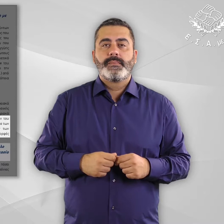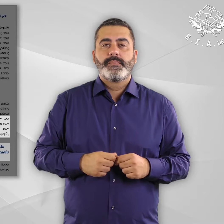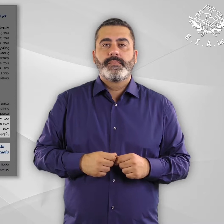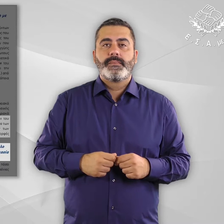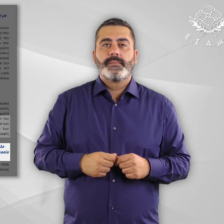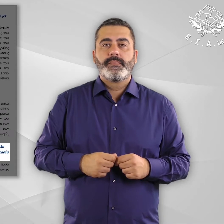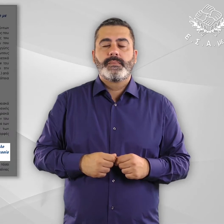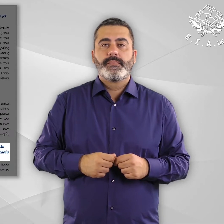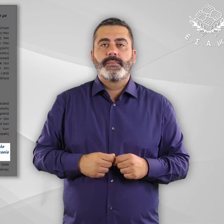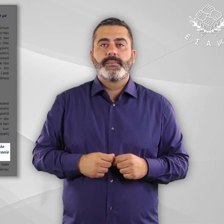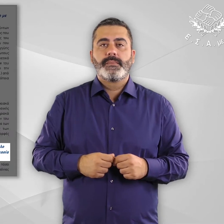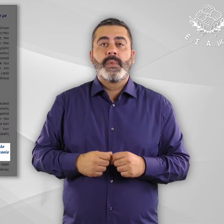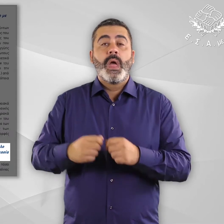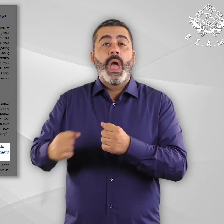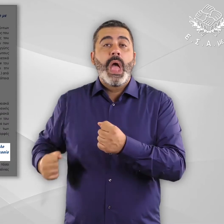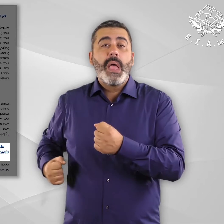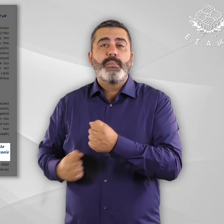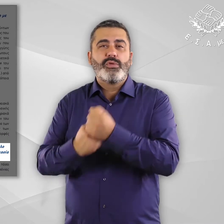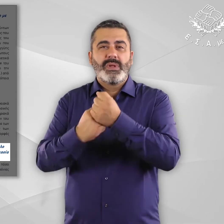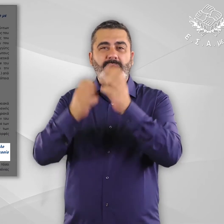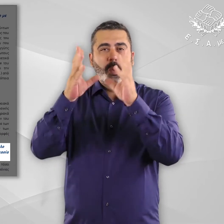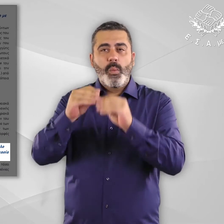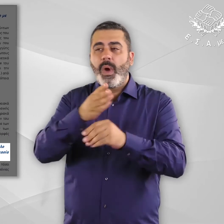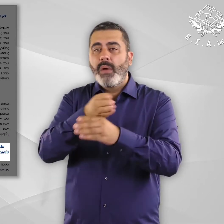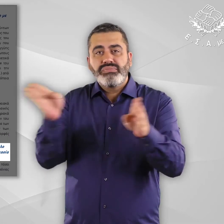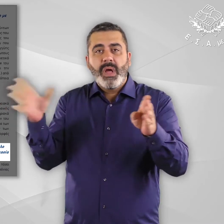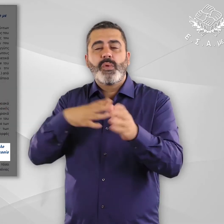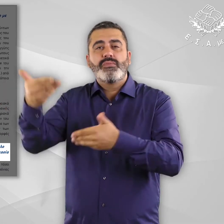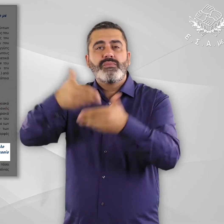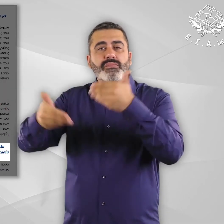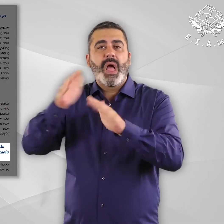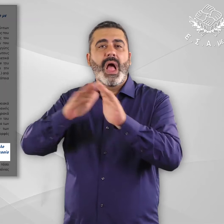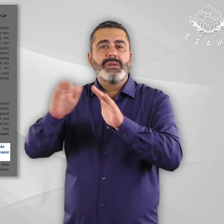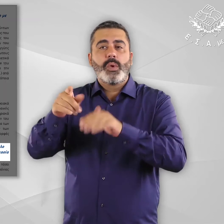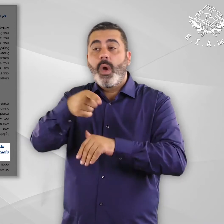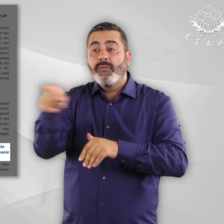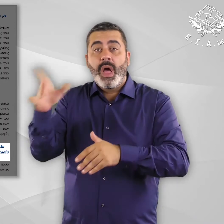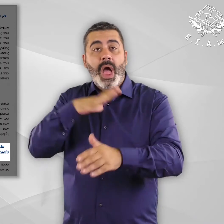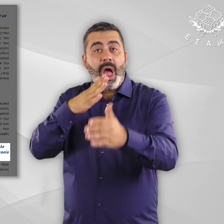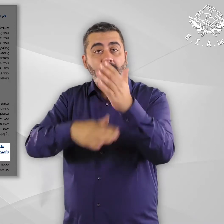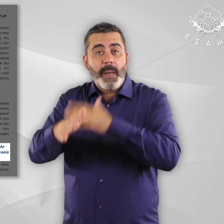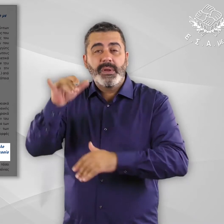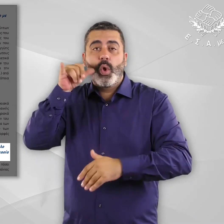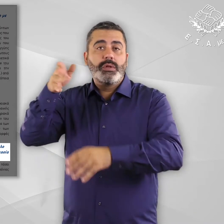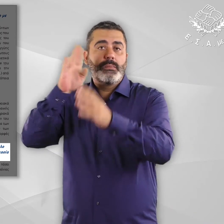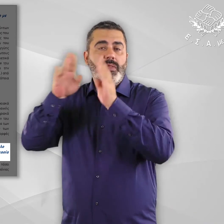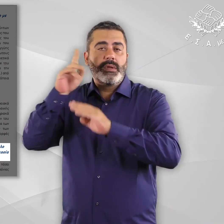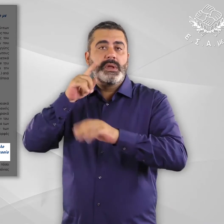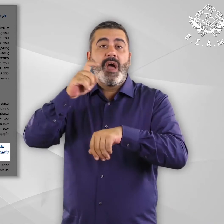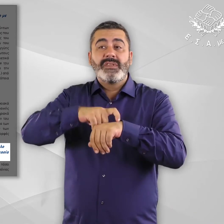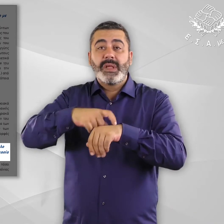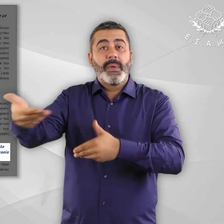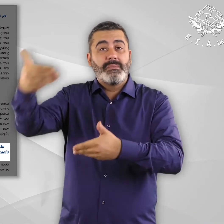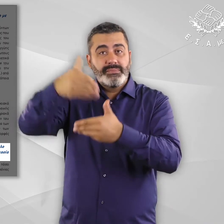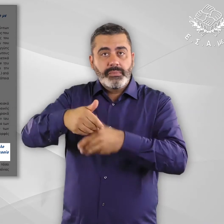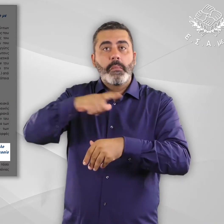Υποενότητα Ανεπαρκής υποστήριξη όλων των ετούντων ασύλου με αναπηρία και χρόνιες παθήσεις κατά τη διαδικασία